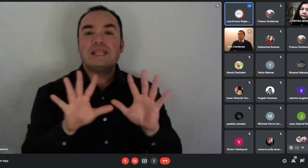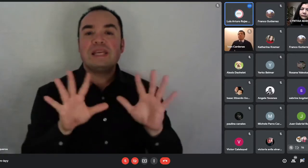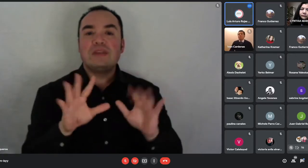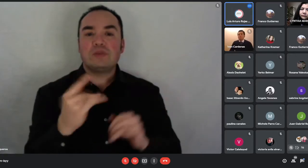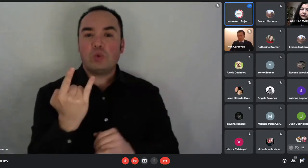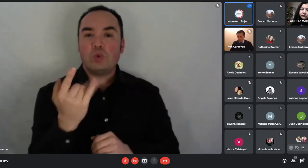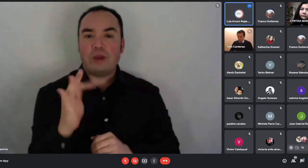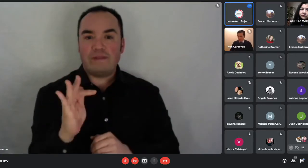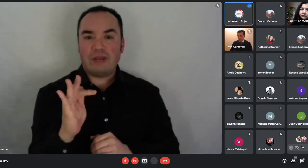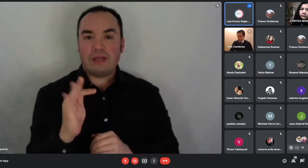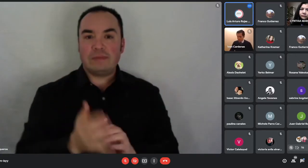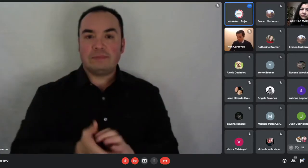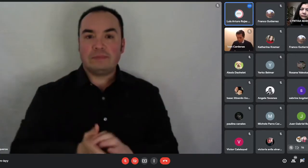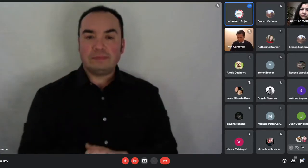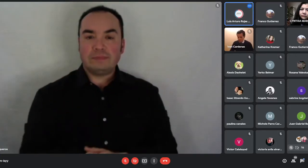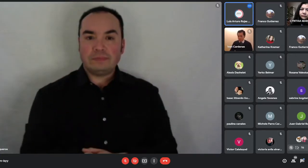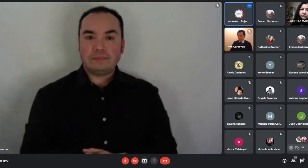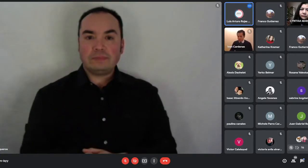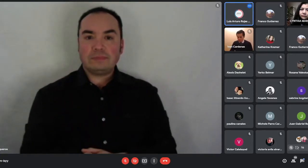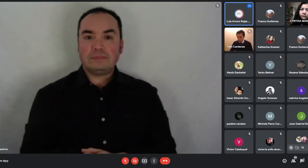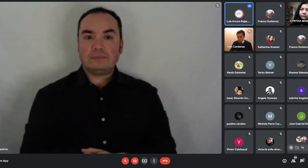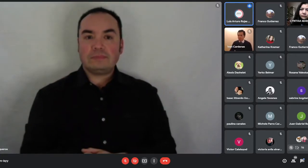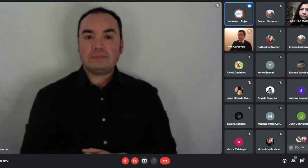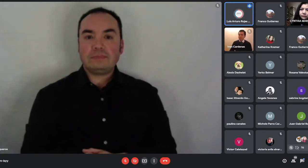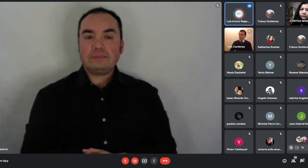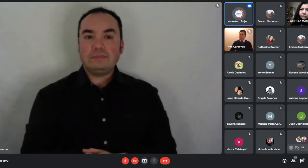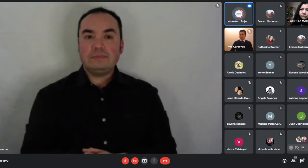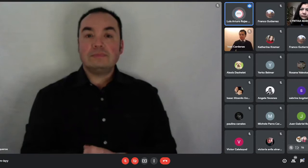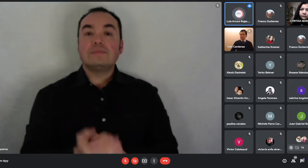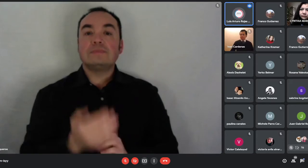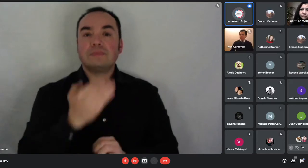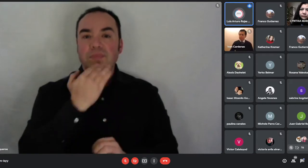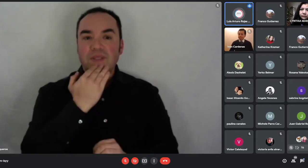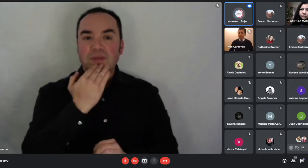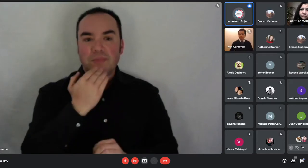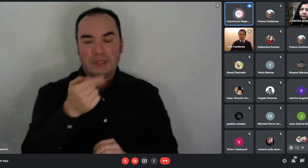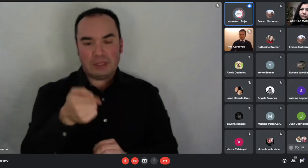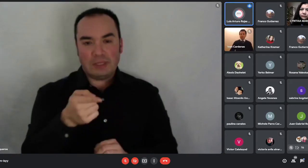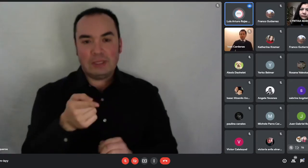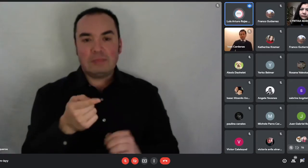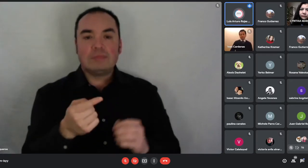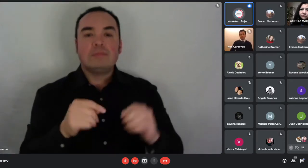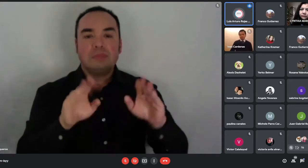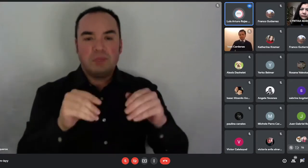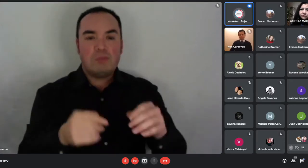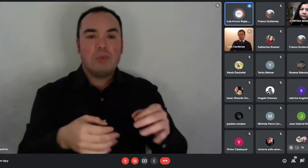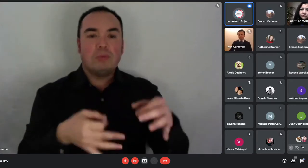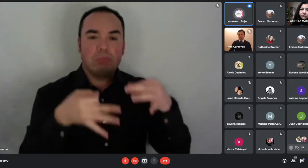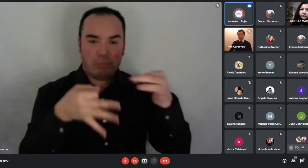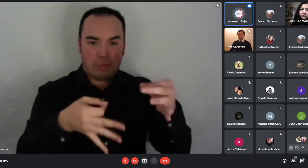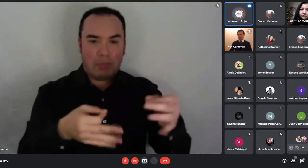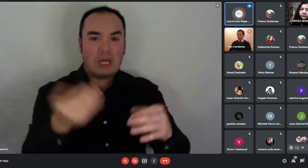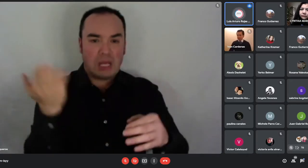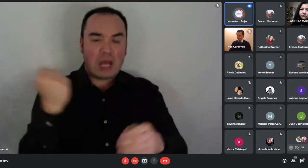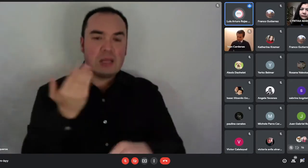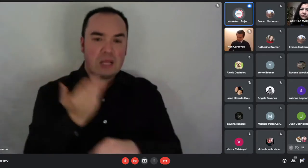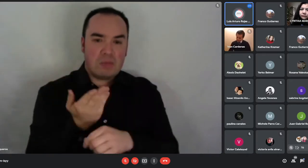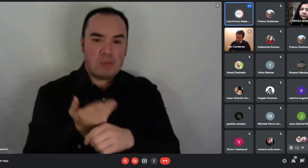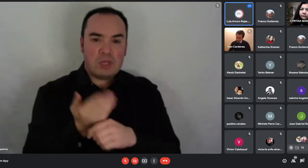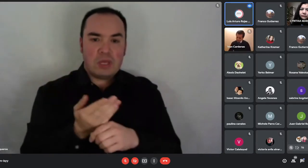Y también acá se van a completar las declaraciones simples que yo les comentaba adelante, que éstas se pueden realizar de forma